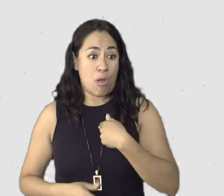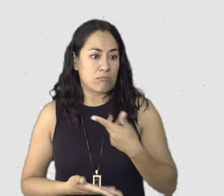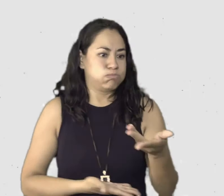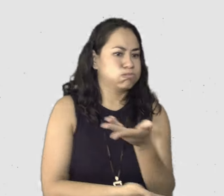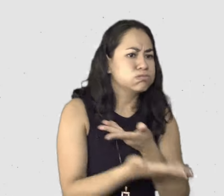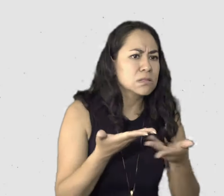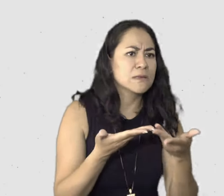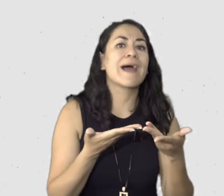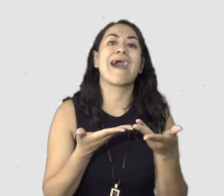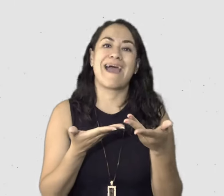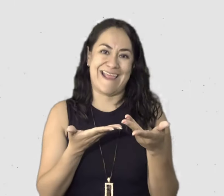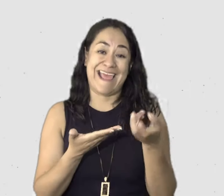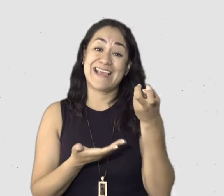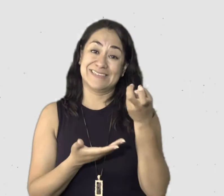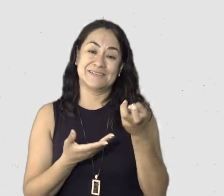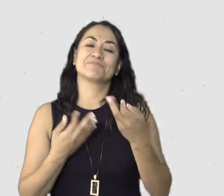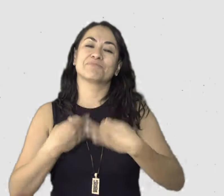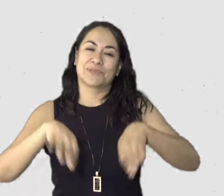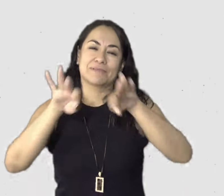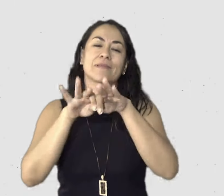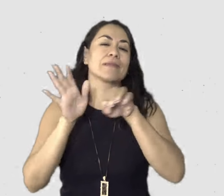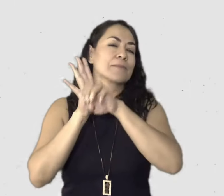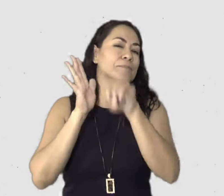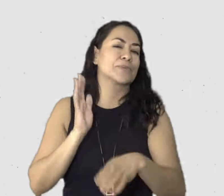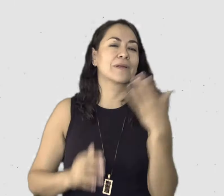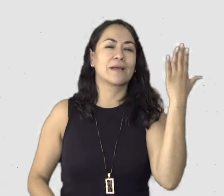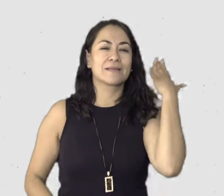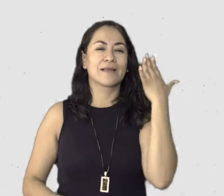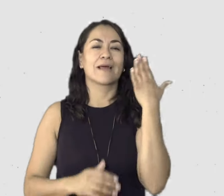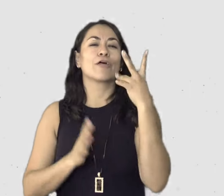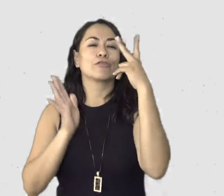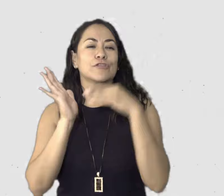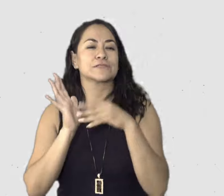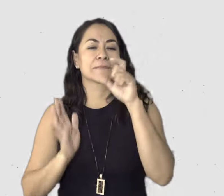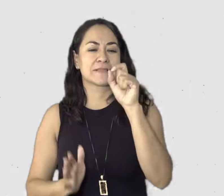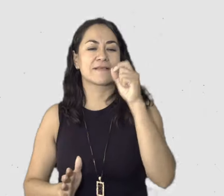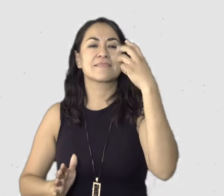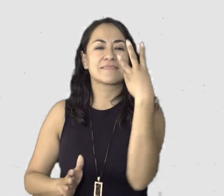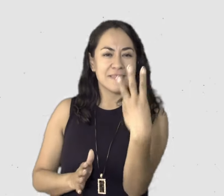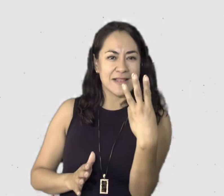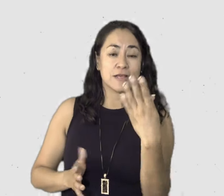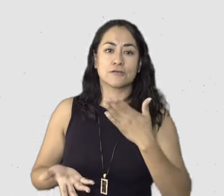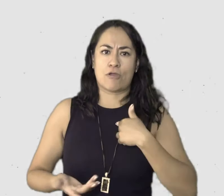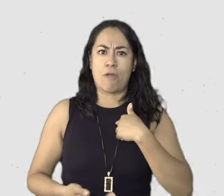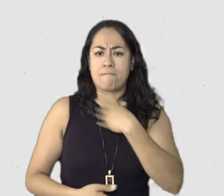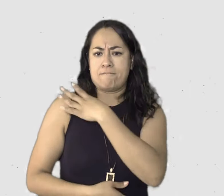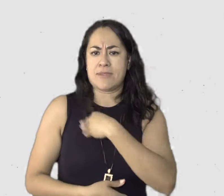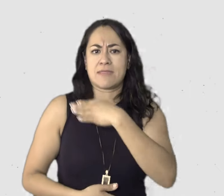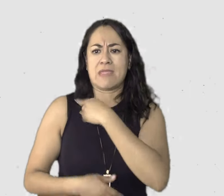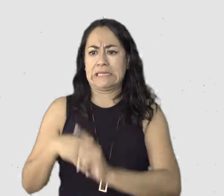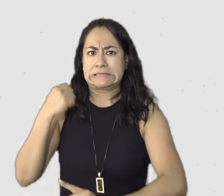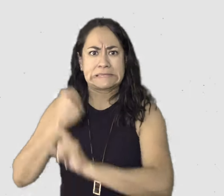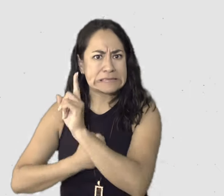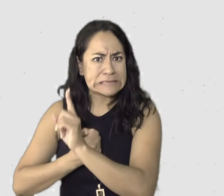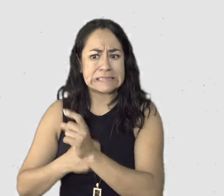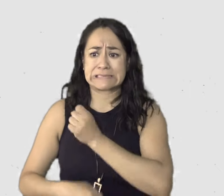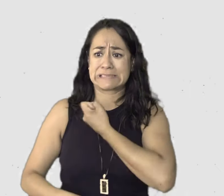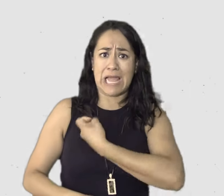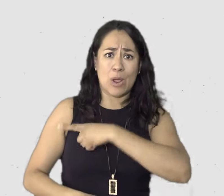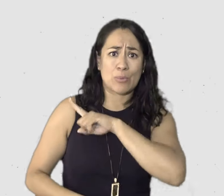compartí con ustedes este 2023 en todo el reto de salud de mi hija y para mí fueron este salvavidas y este, este,